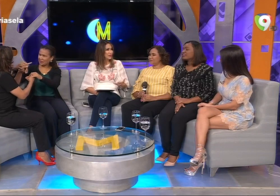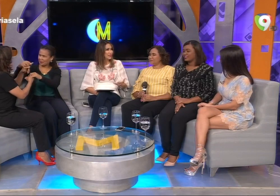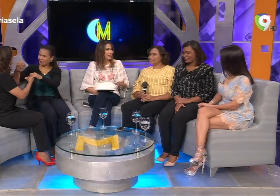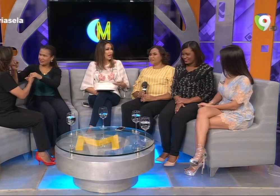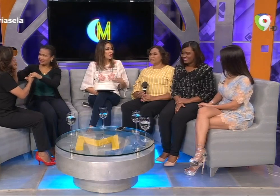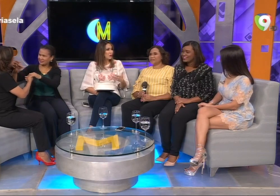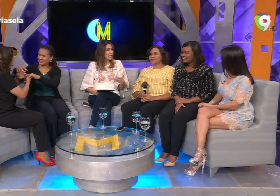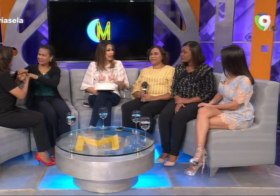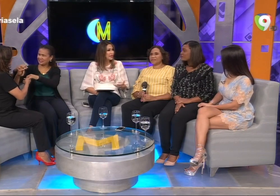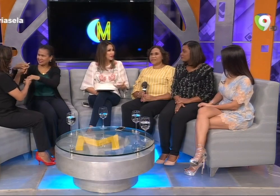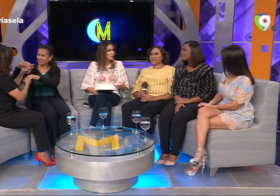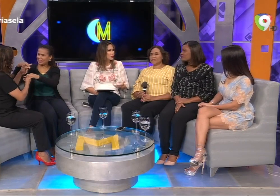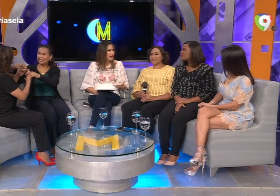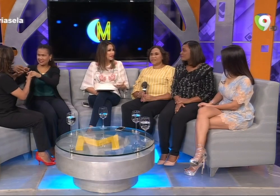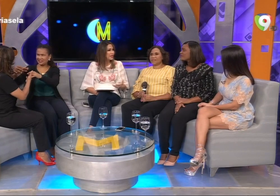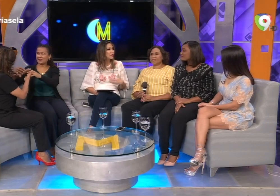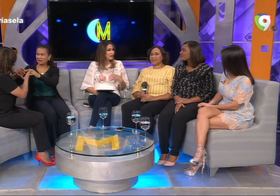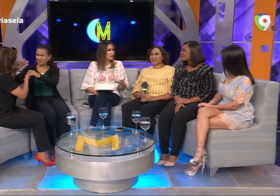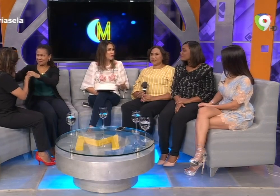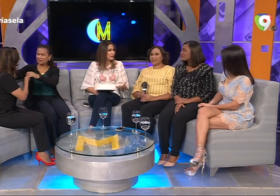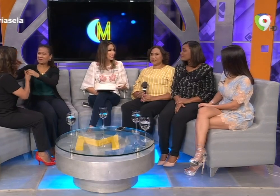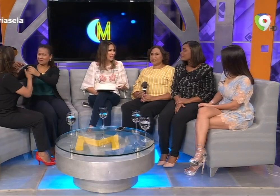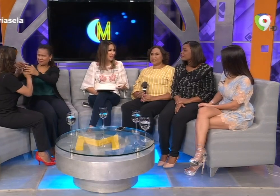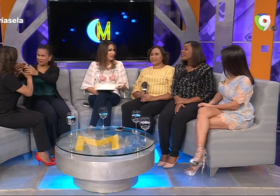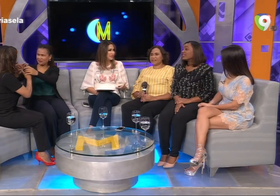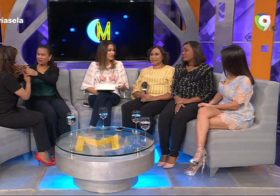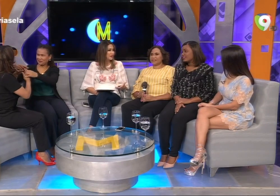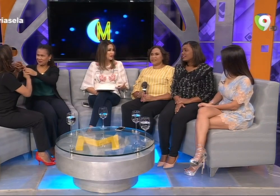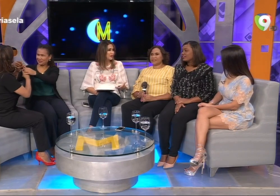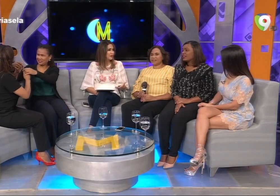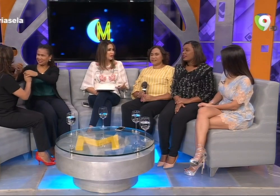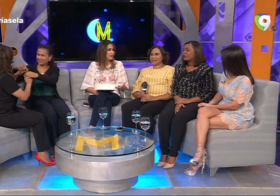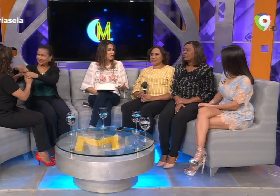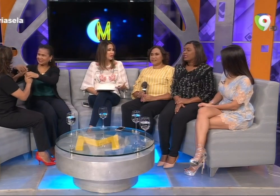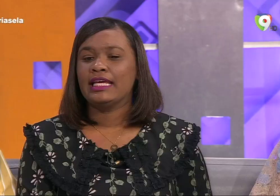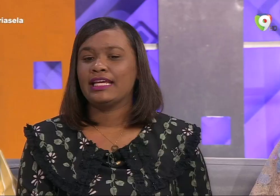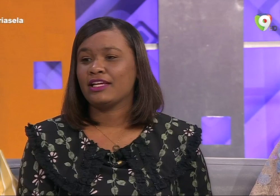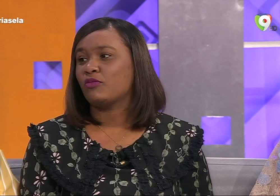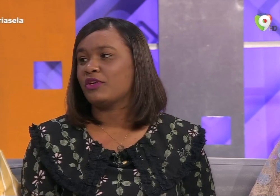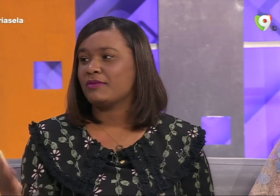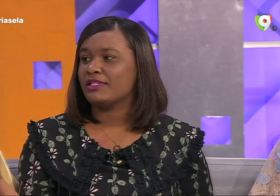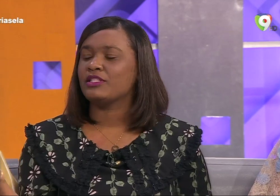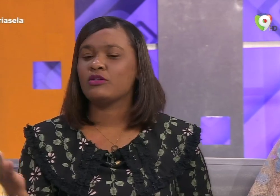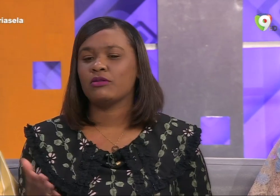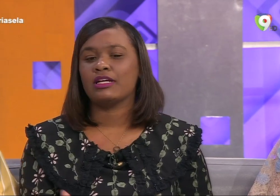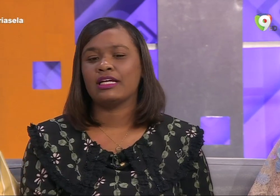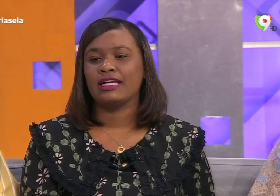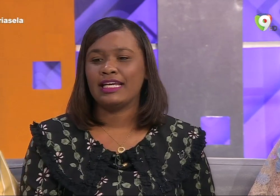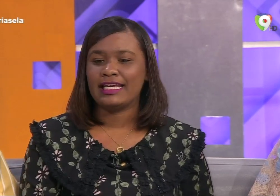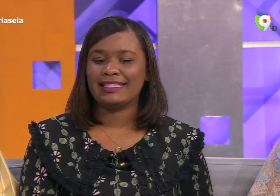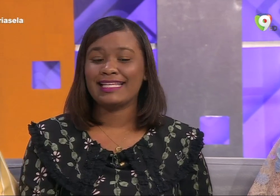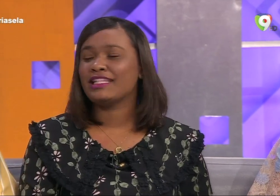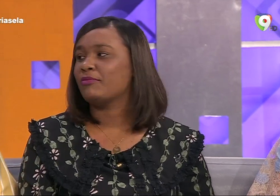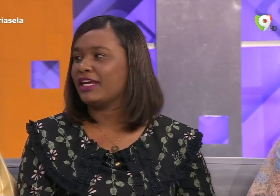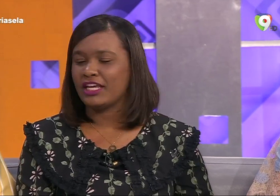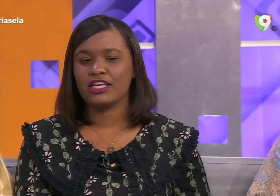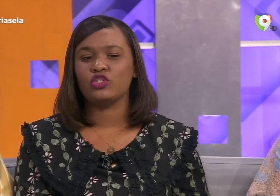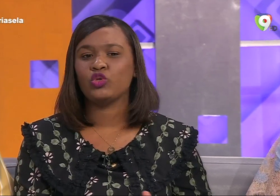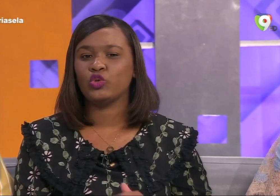a comunicarte con tu madre de una forma especial sí claro como ella menciona desde pequeña yo